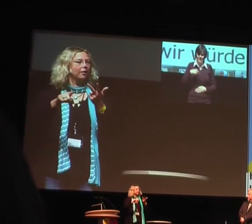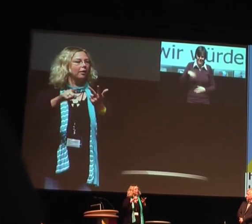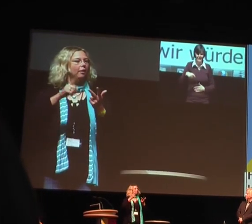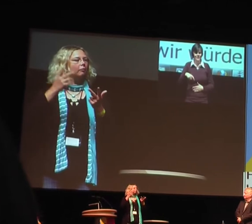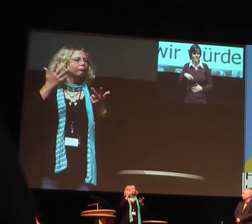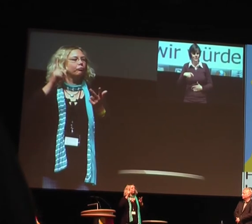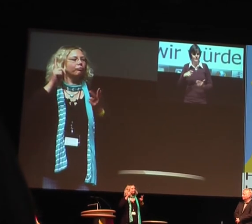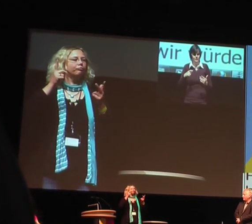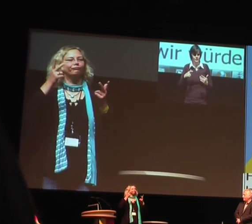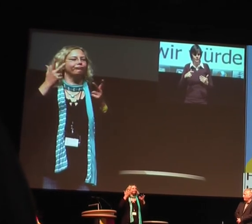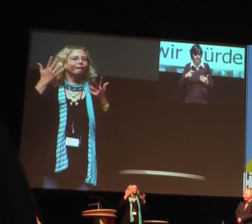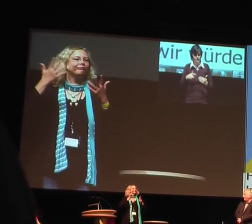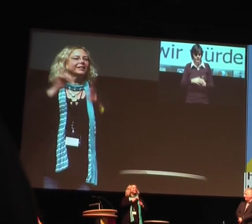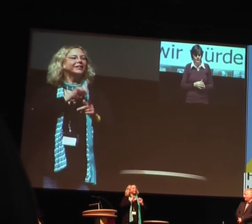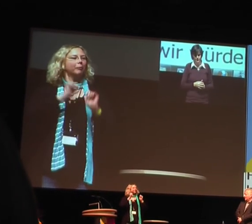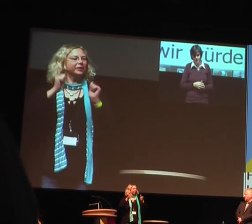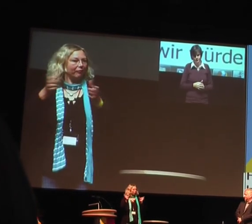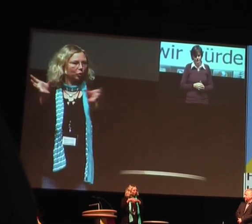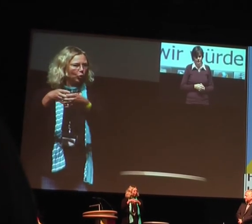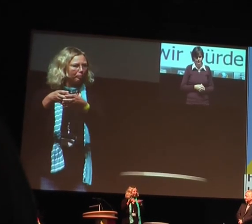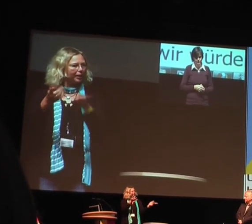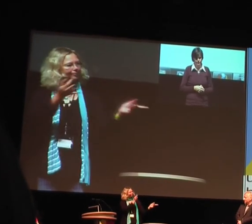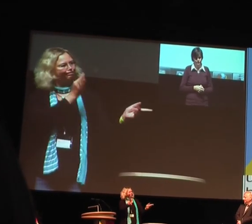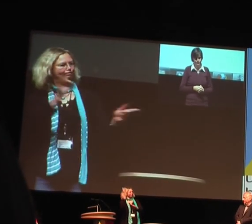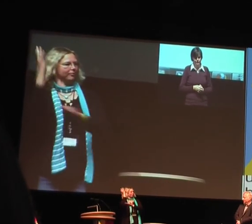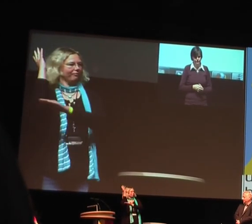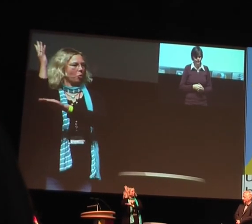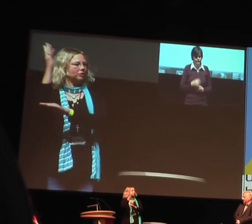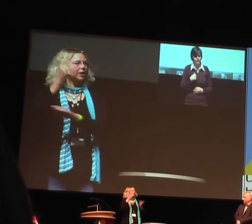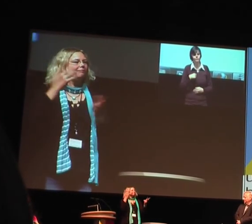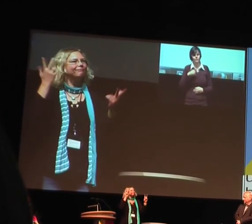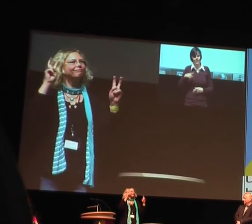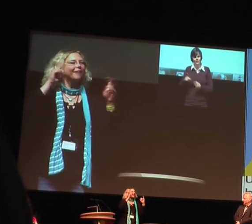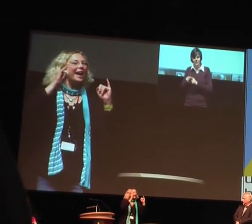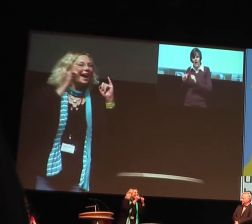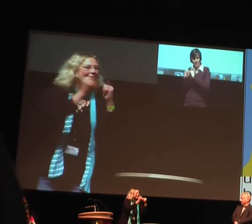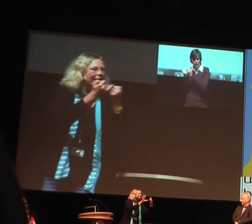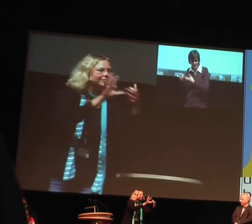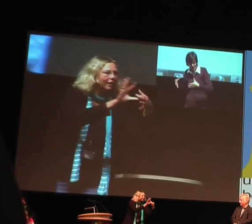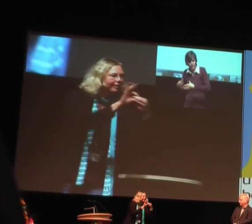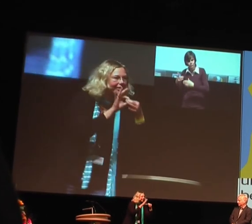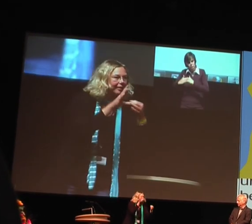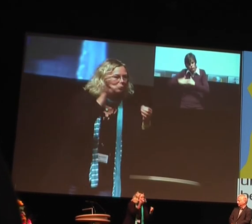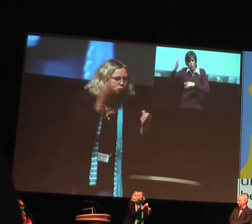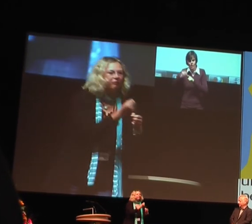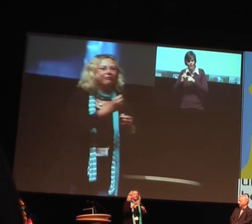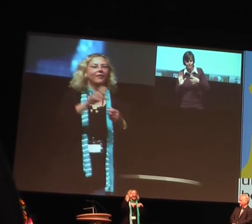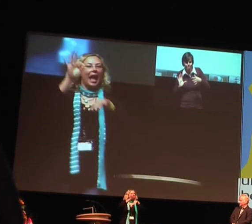Hirn und Kommunikation oder in Selbsthilfegruppen. Wo kann man am besten etwas machen? Wo erreichen wir